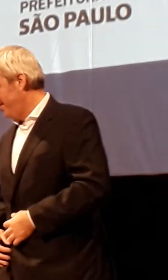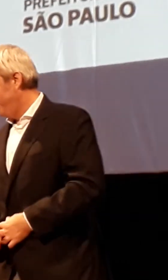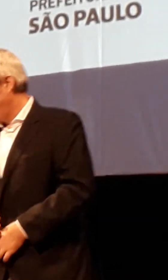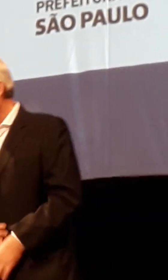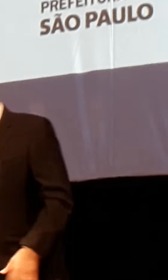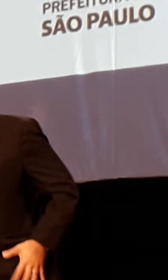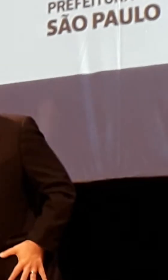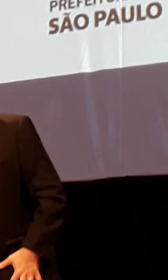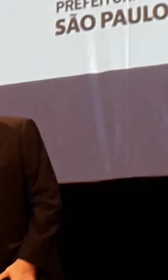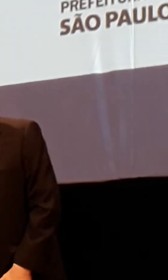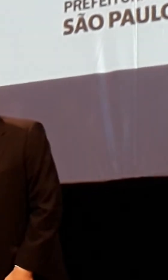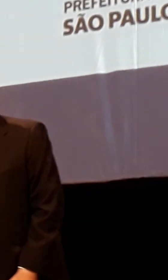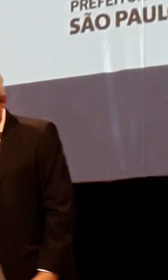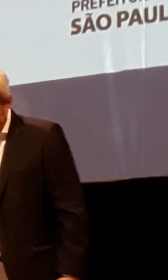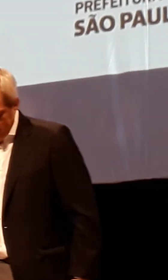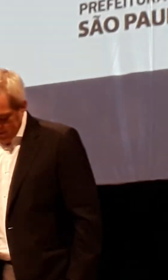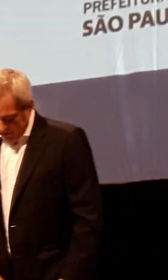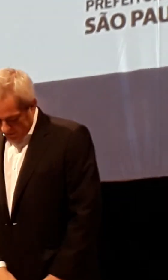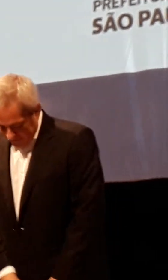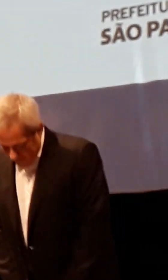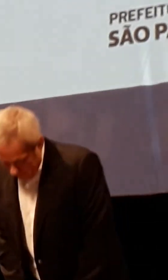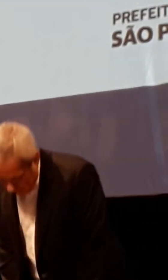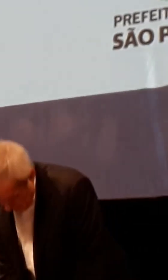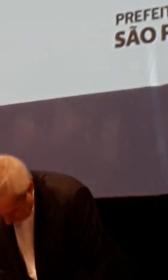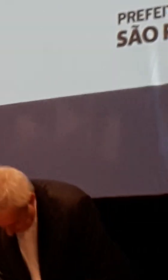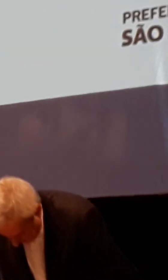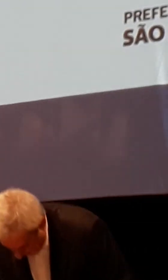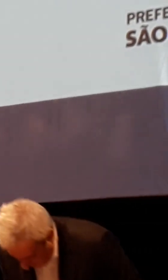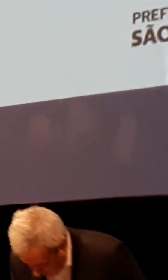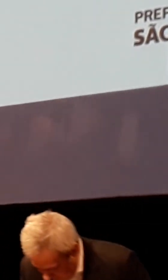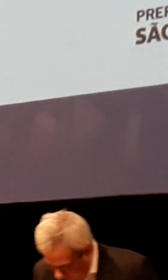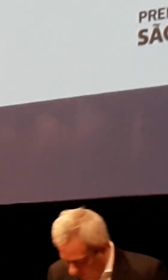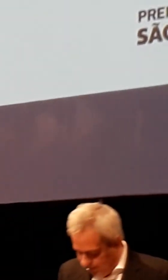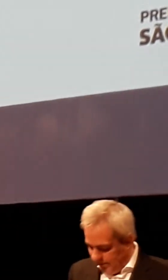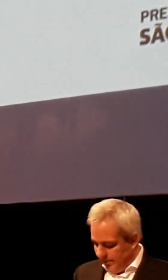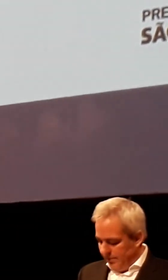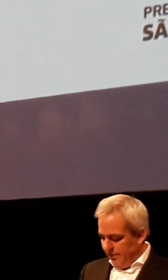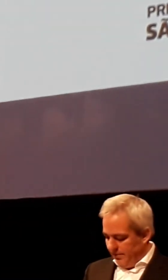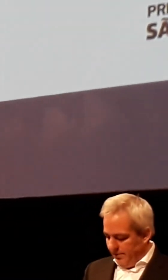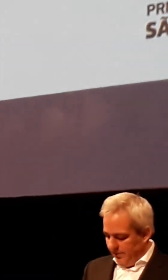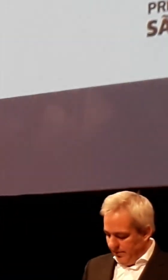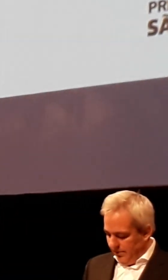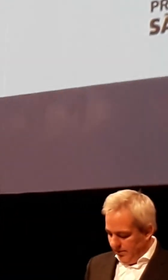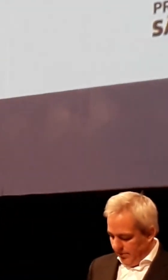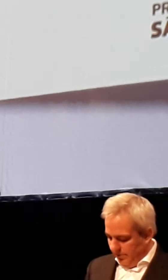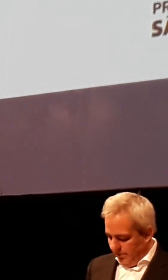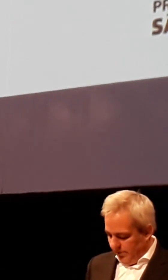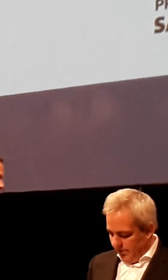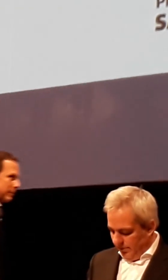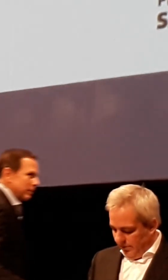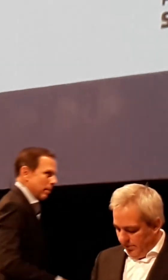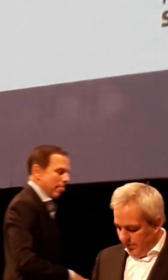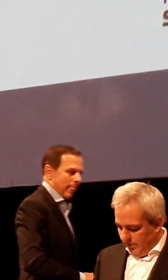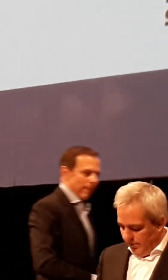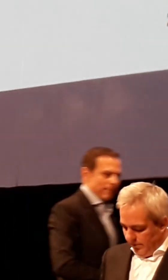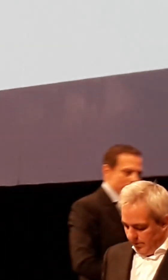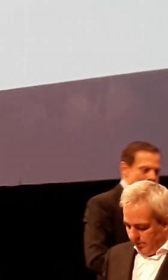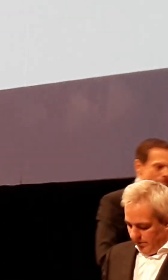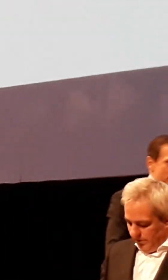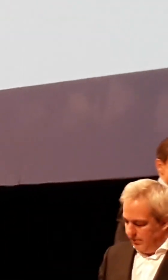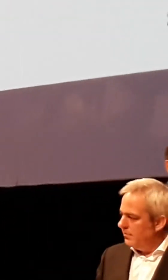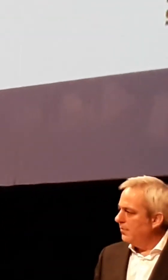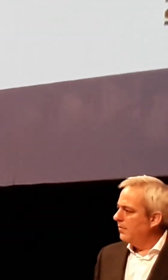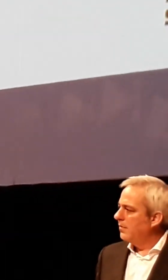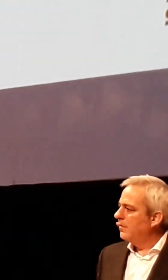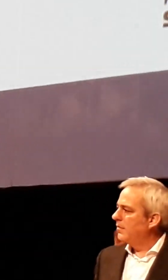Nós aproveitamos para registrar e agradecer também a presença do Sr. Bruno Pobras, Vice-Prefeito, Secretário Municipal das